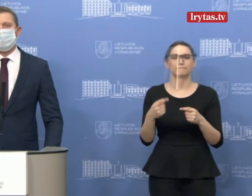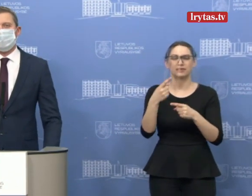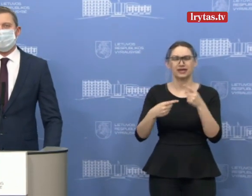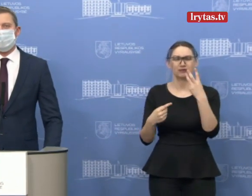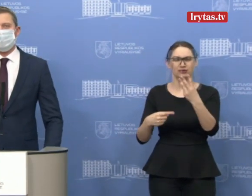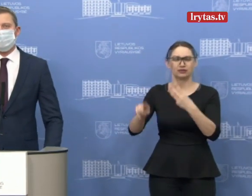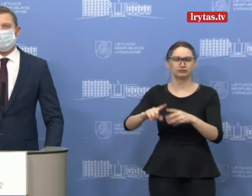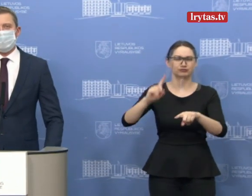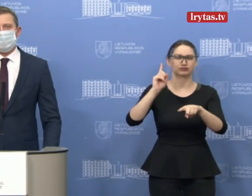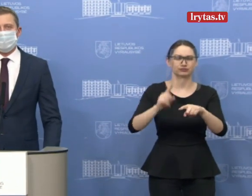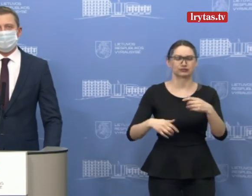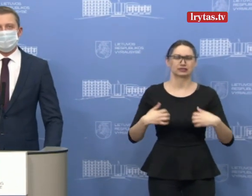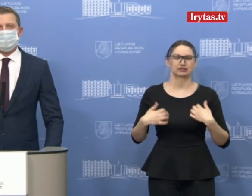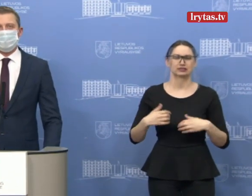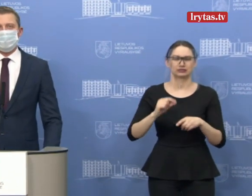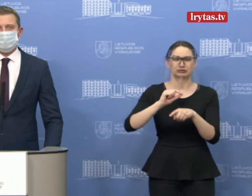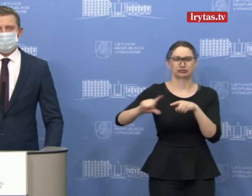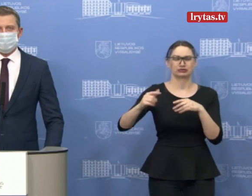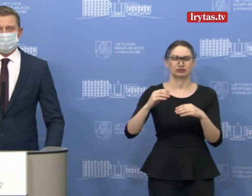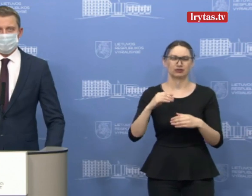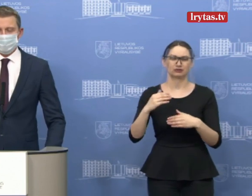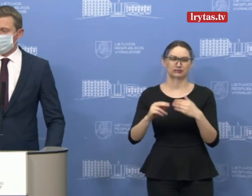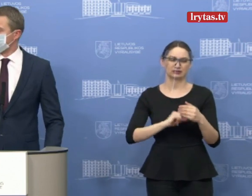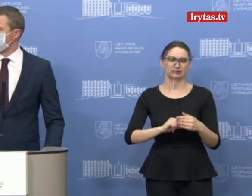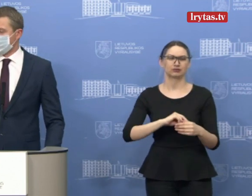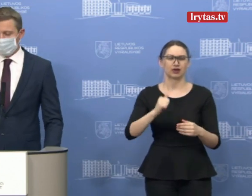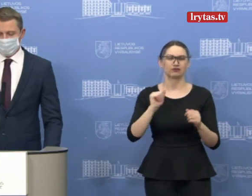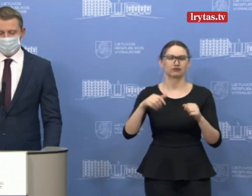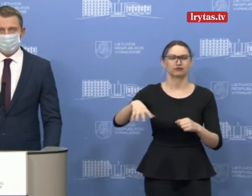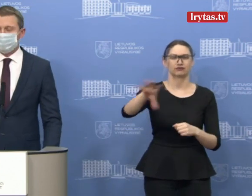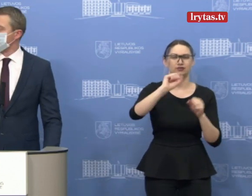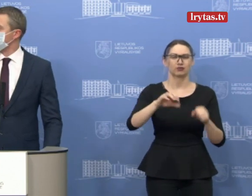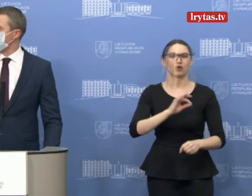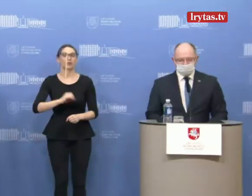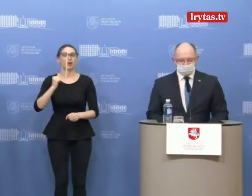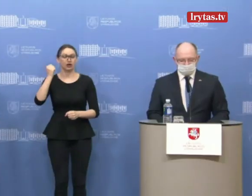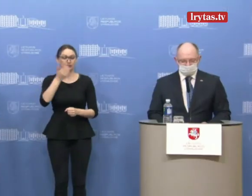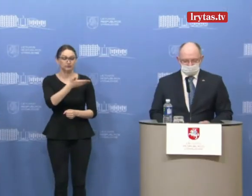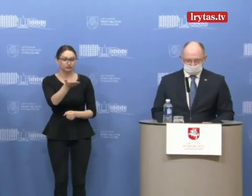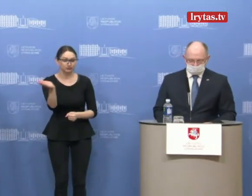priemonės, kad jomis būtų galima maksimaliai lankščiai pasinaudoti. Dėkuoju.